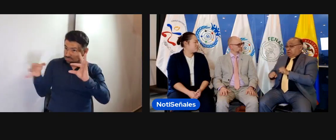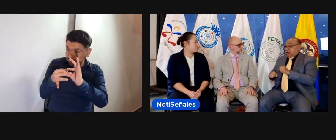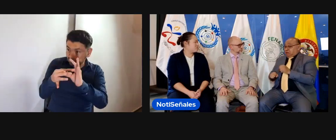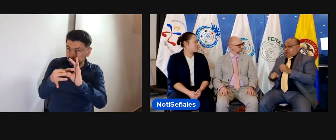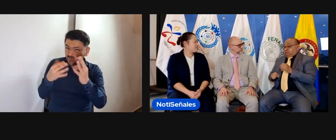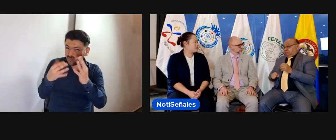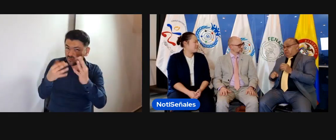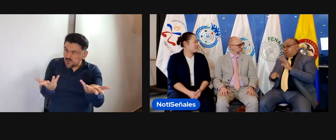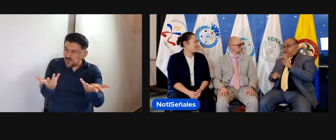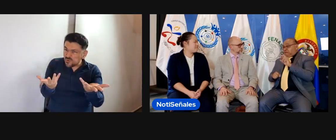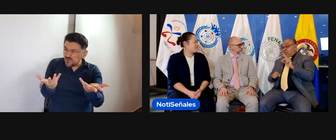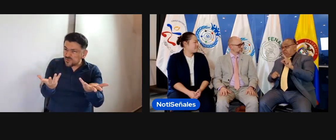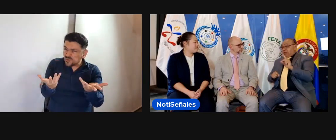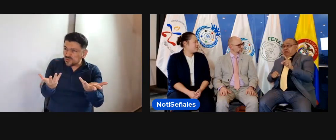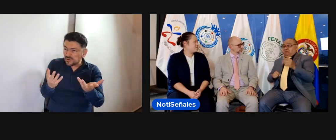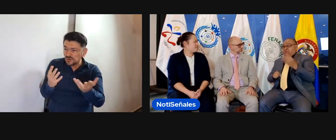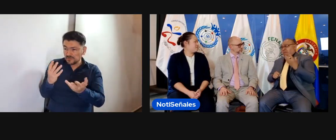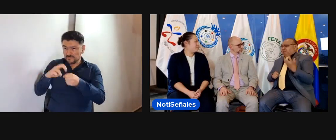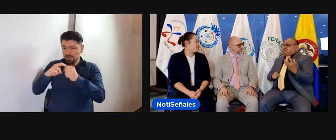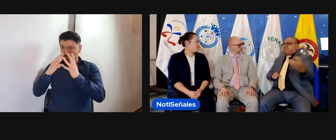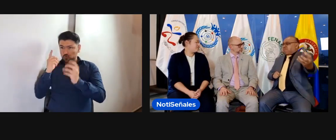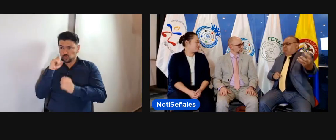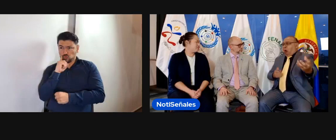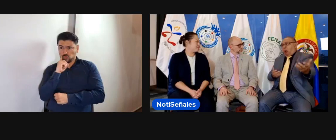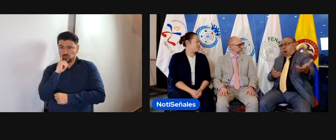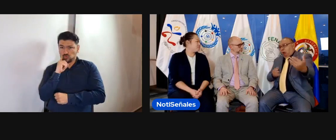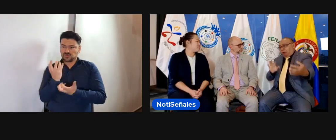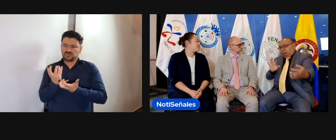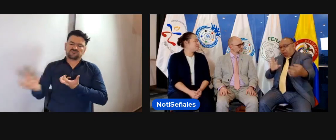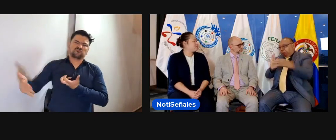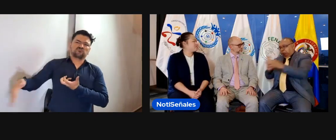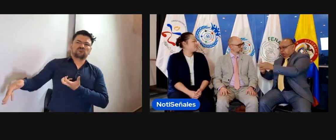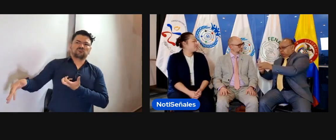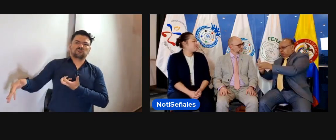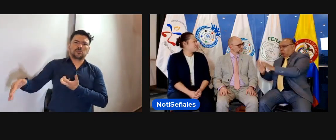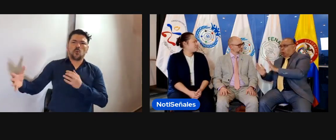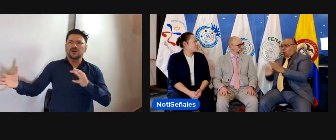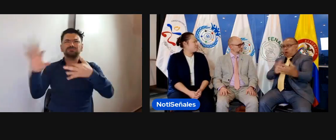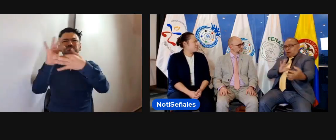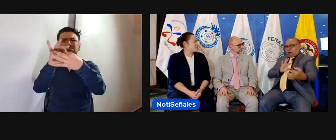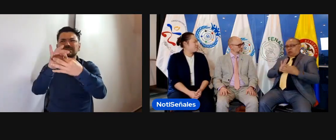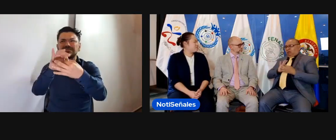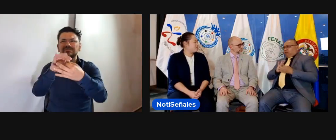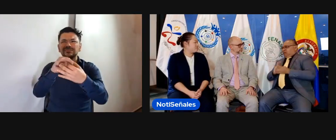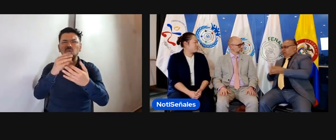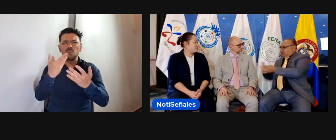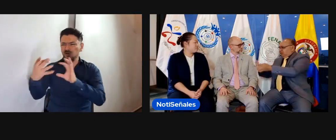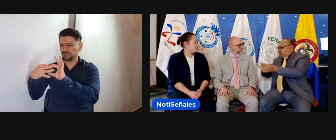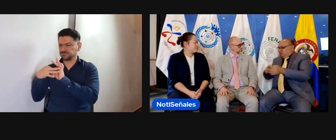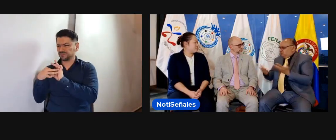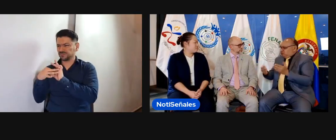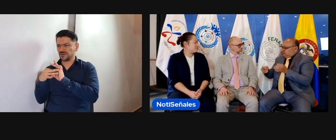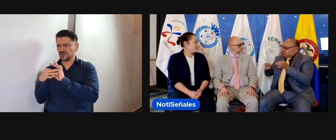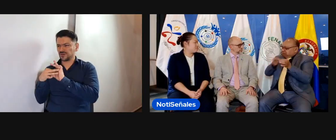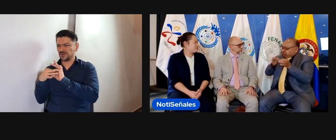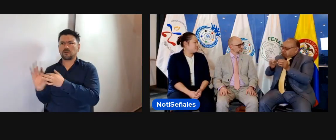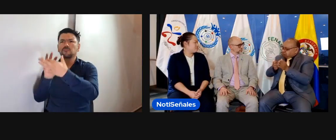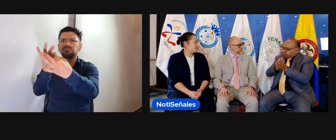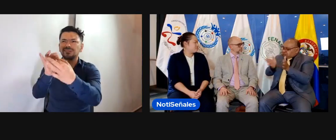el movimiento asociativo, sino que prefieren hacerlo de manera individual. ¿Qué consejo le darían ustedes? ¿Es importante trabajar de manera aislada,